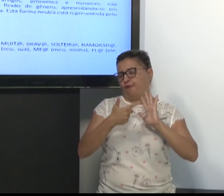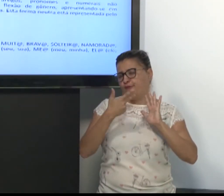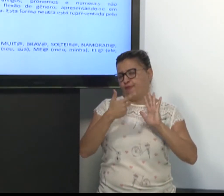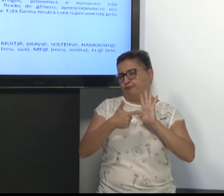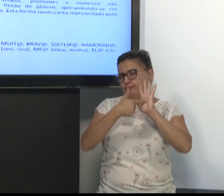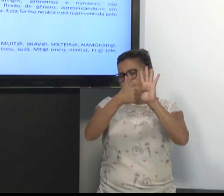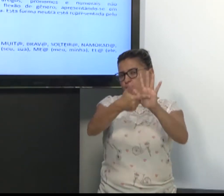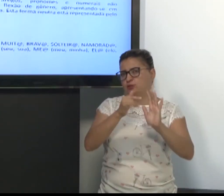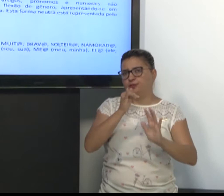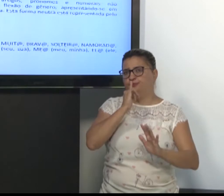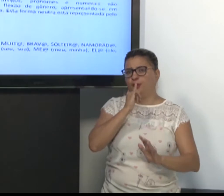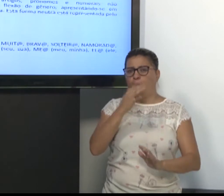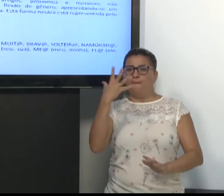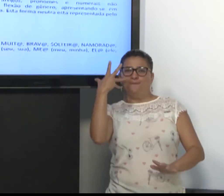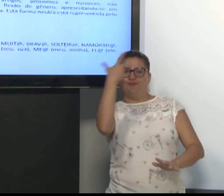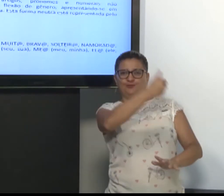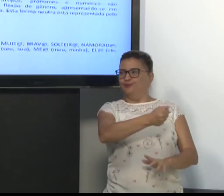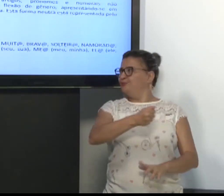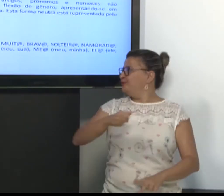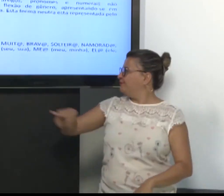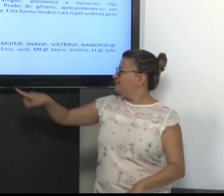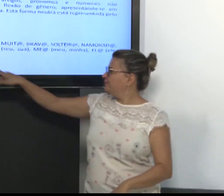vocês aqui, Bonito. Exemplo de bonito.